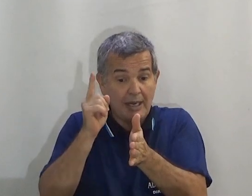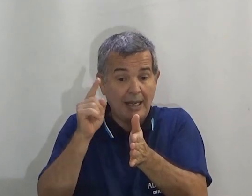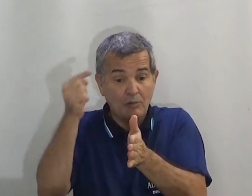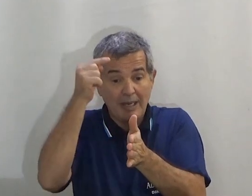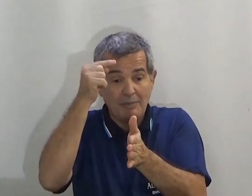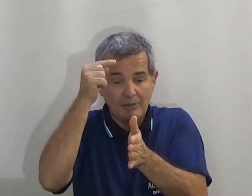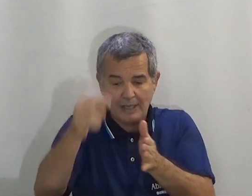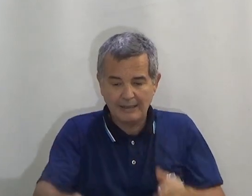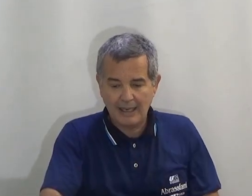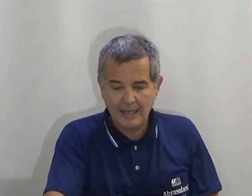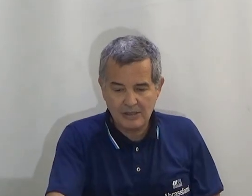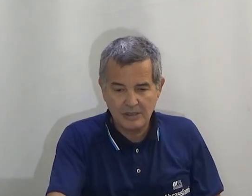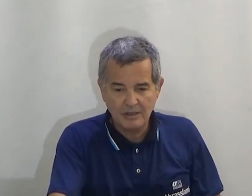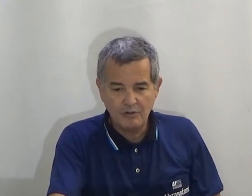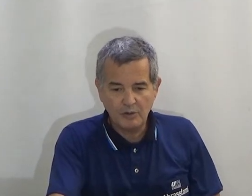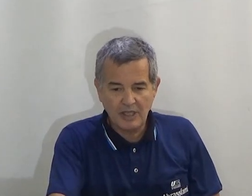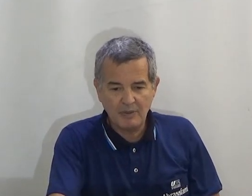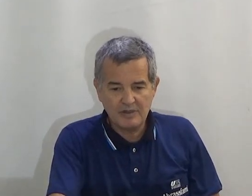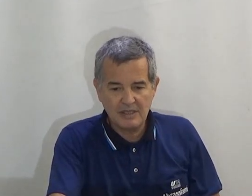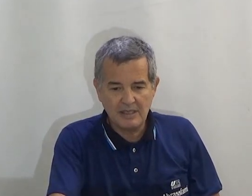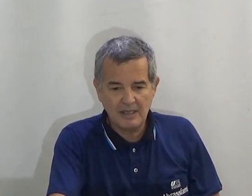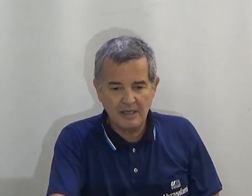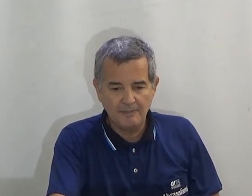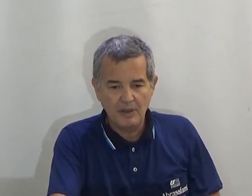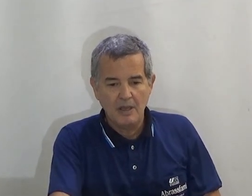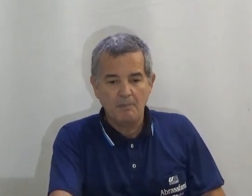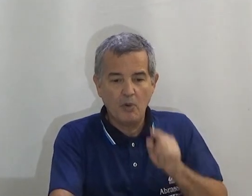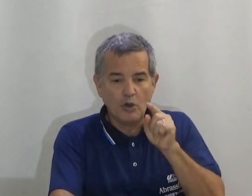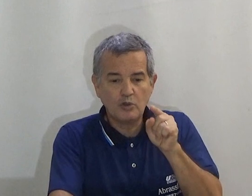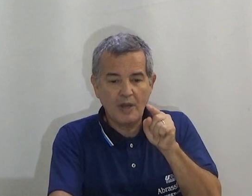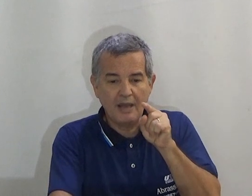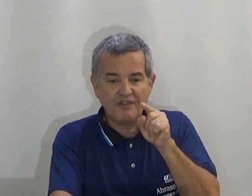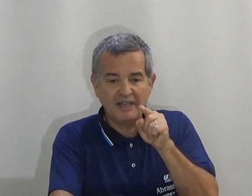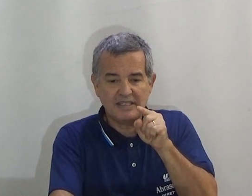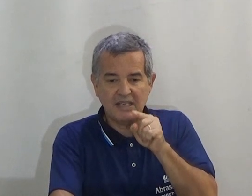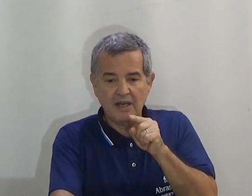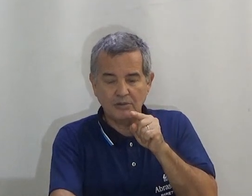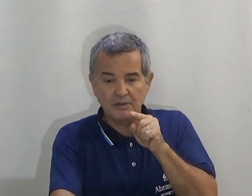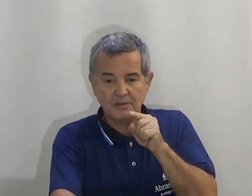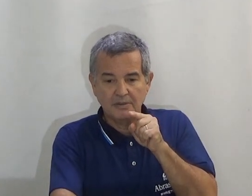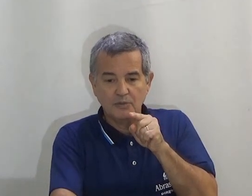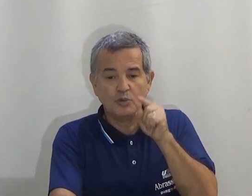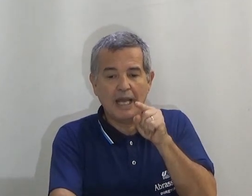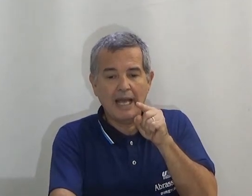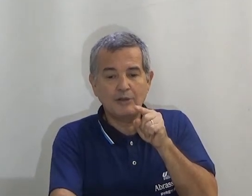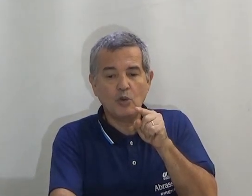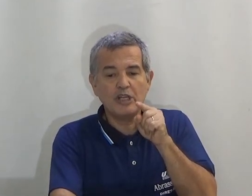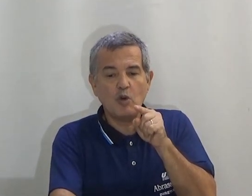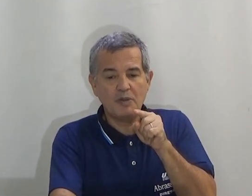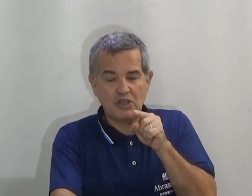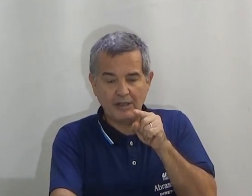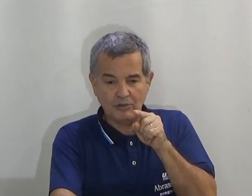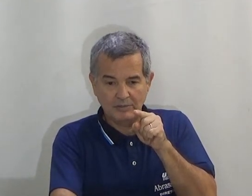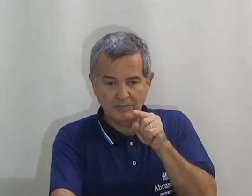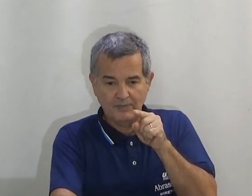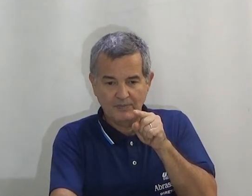Olha lá. Um elemento lá atrás. Vou voltar para vocês lerem. Ponto referencial. Do narrador e